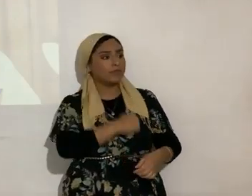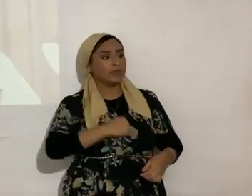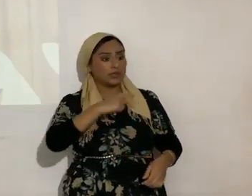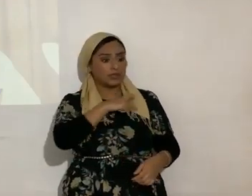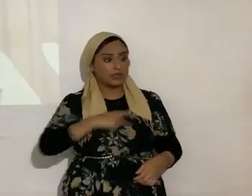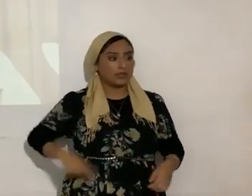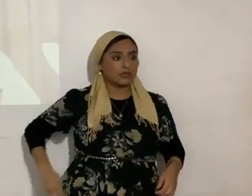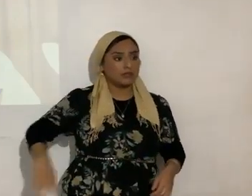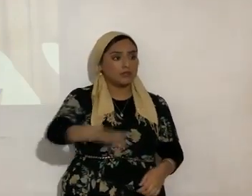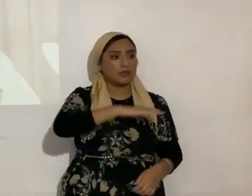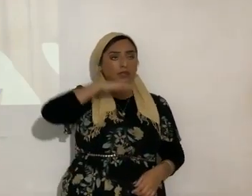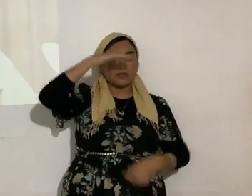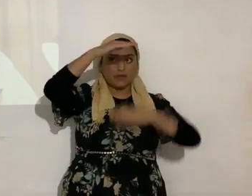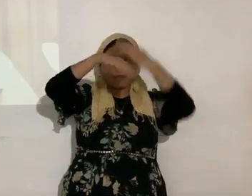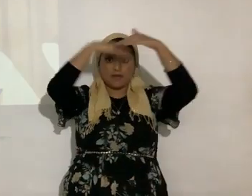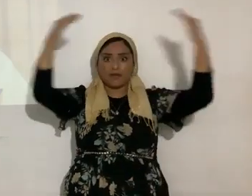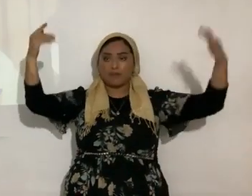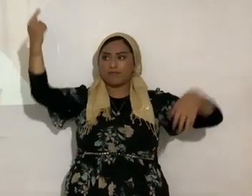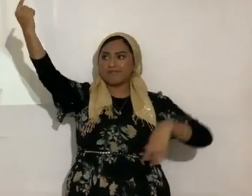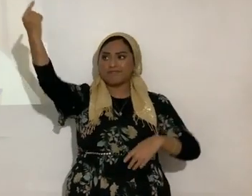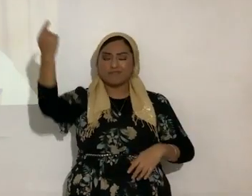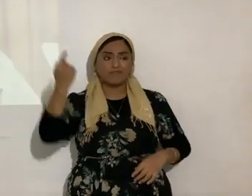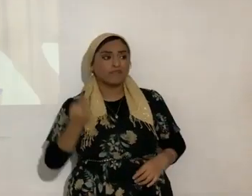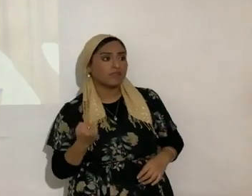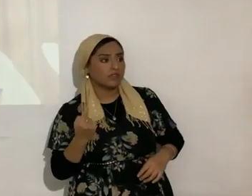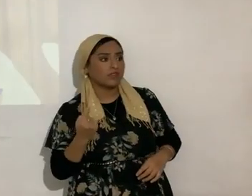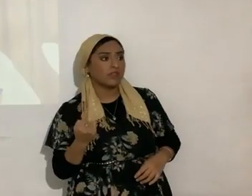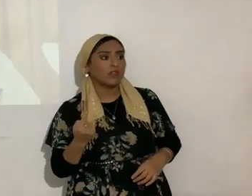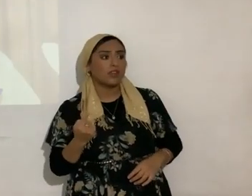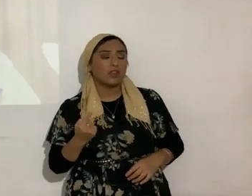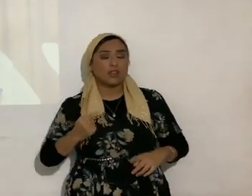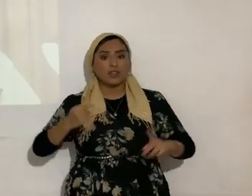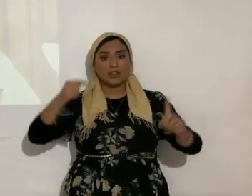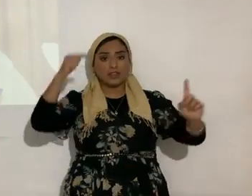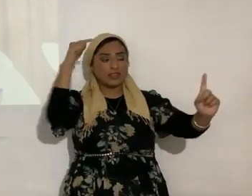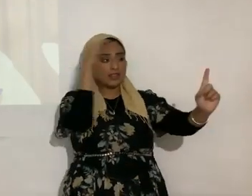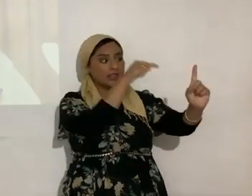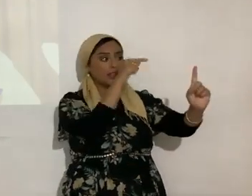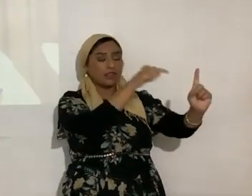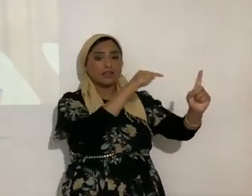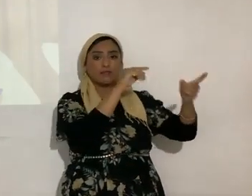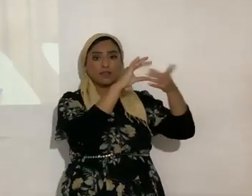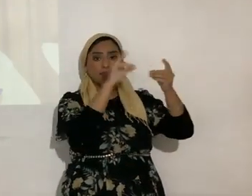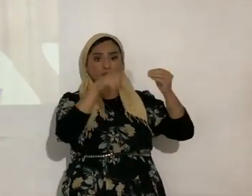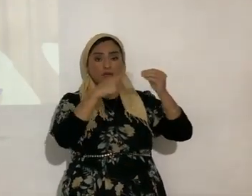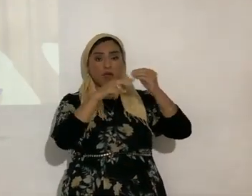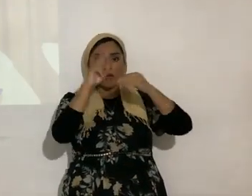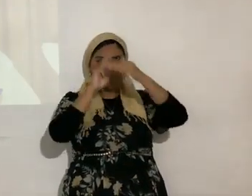cielos se ha acercado. Pues este es aquel de quien habló el profeta Isaías cuando dijo,